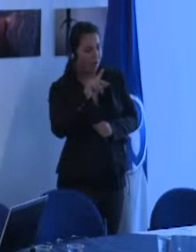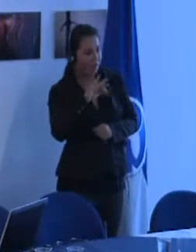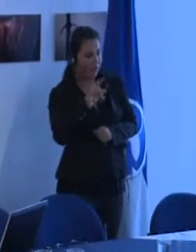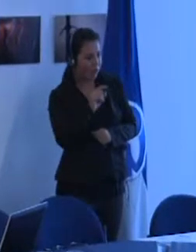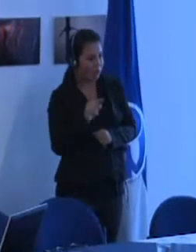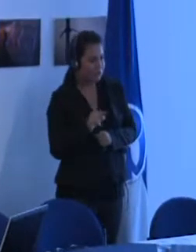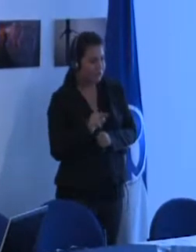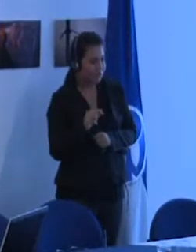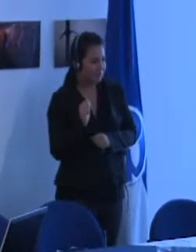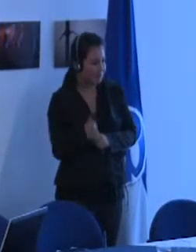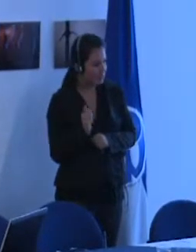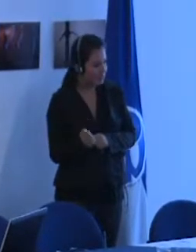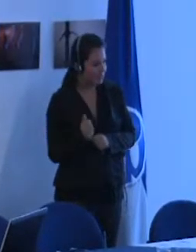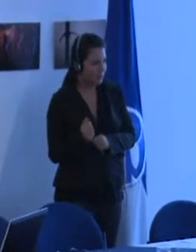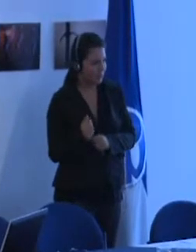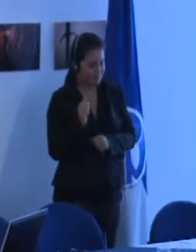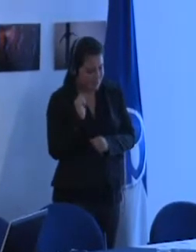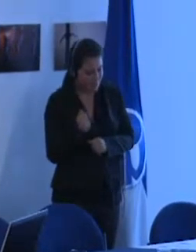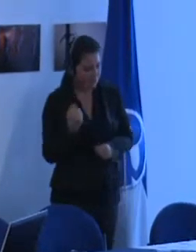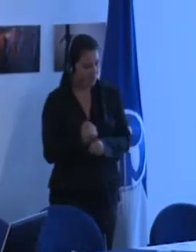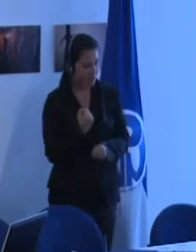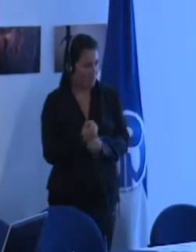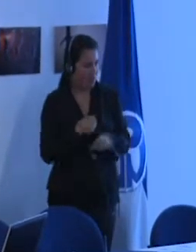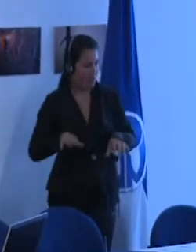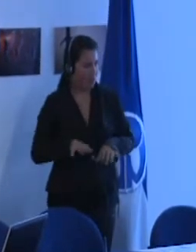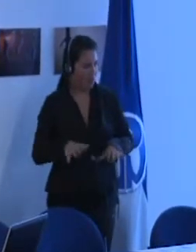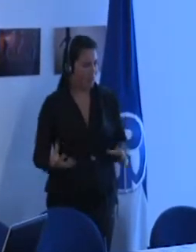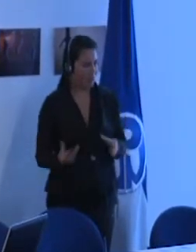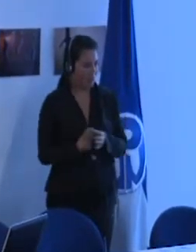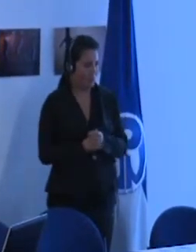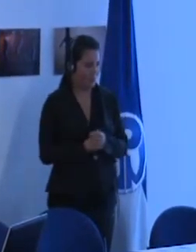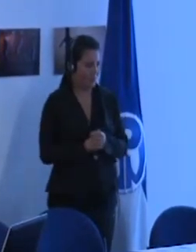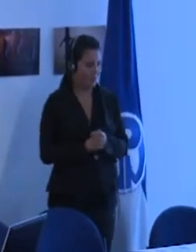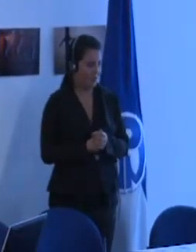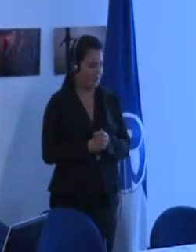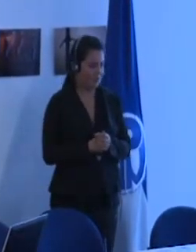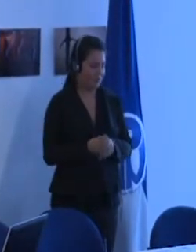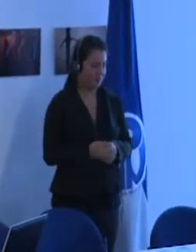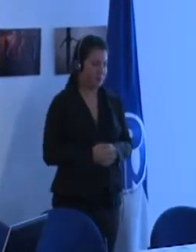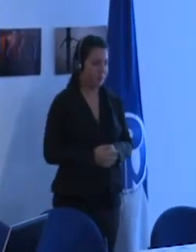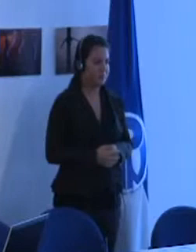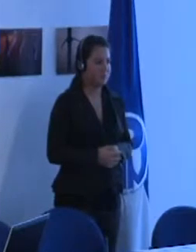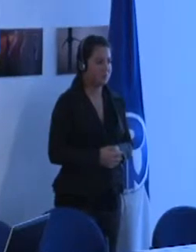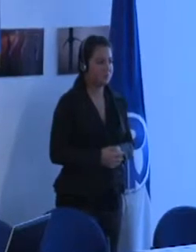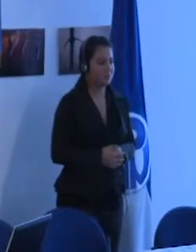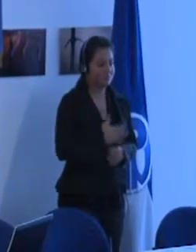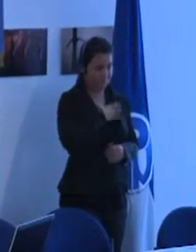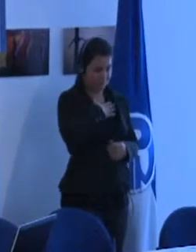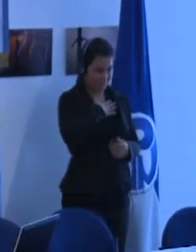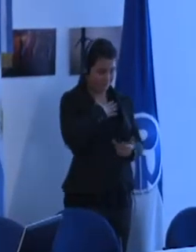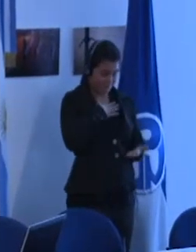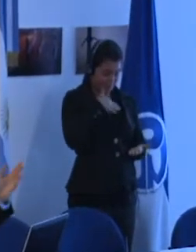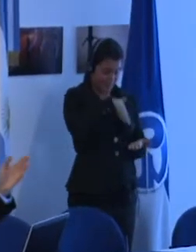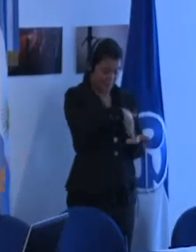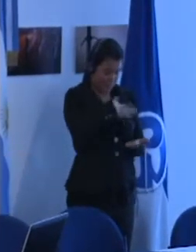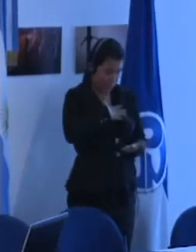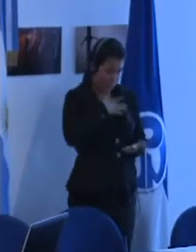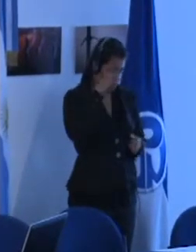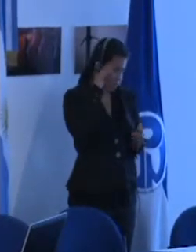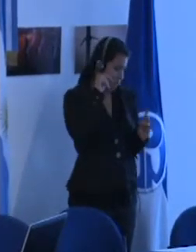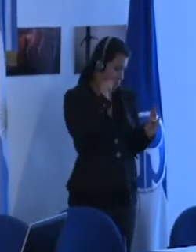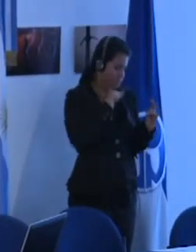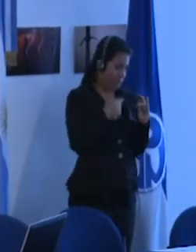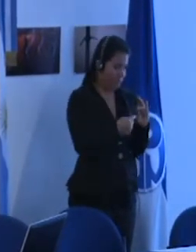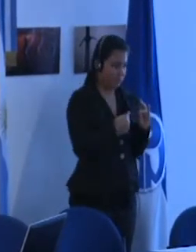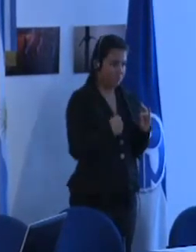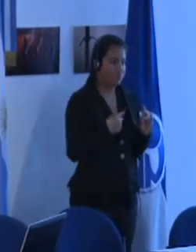trabajo de ser inclusiva y desde mi punto de vista no basta con las buenas intenciones